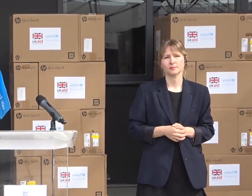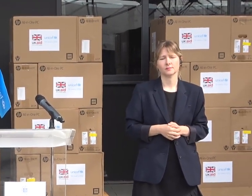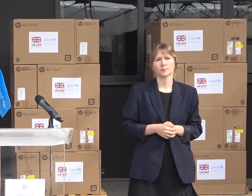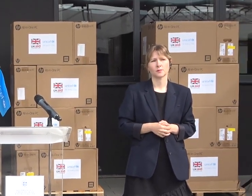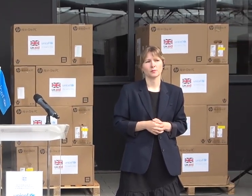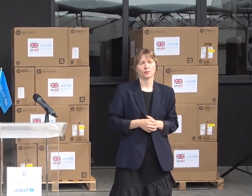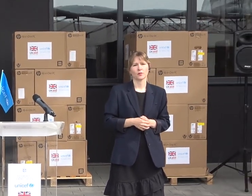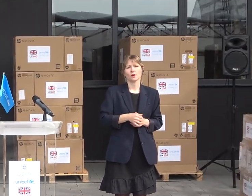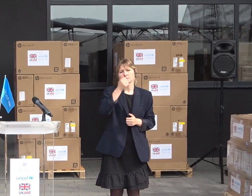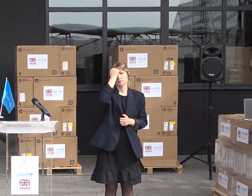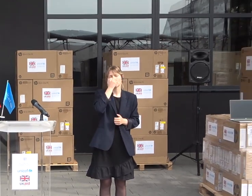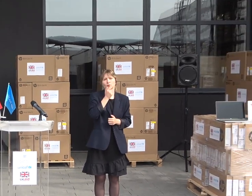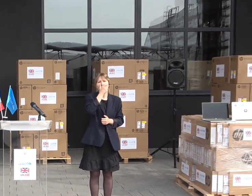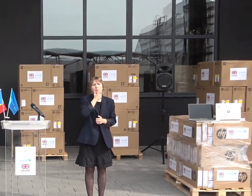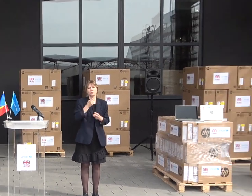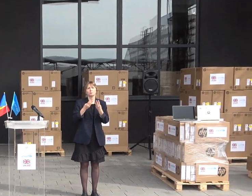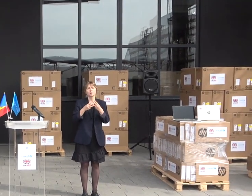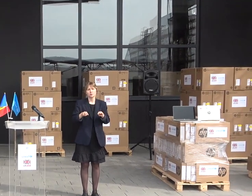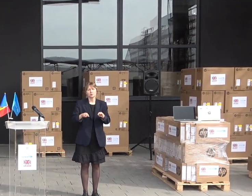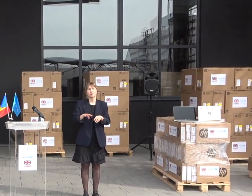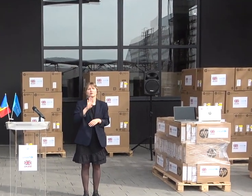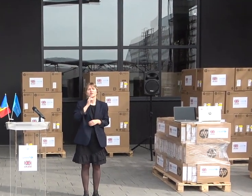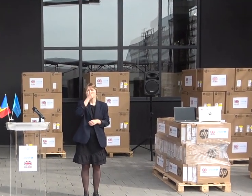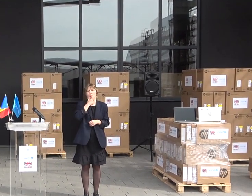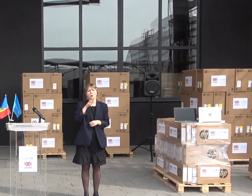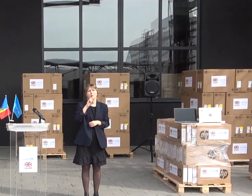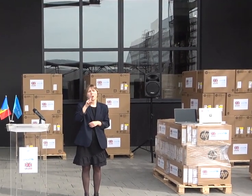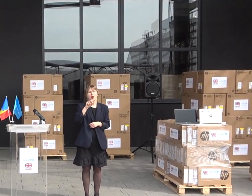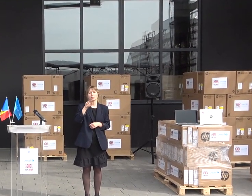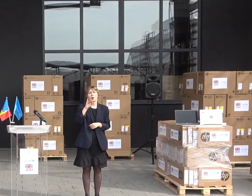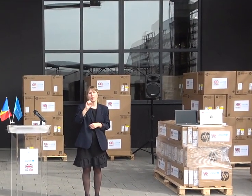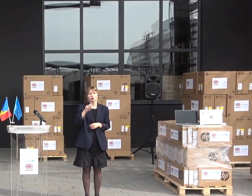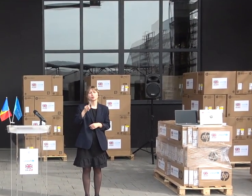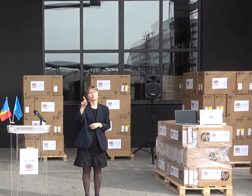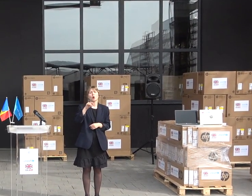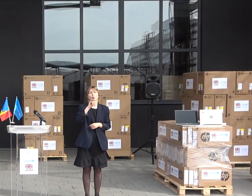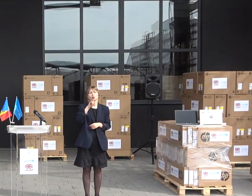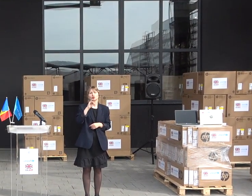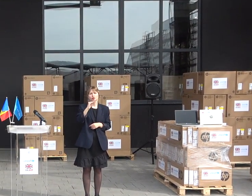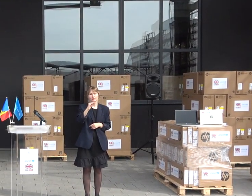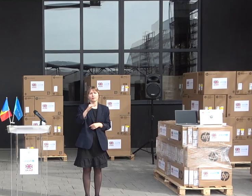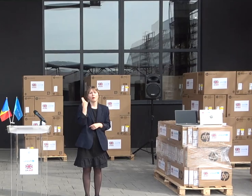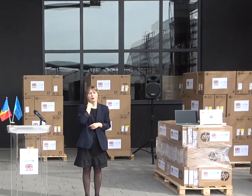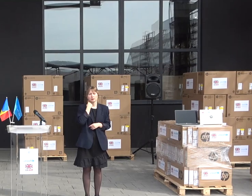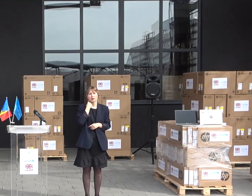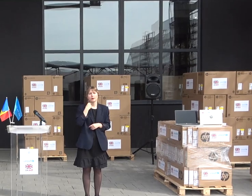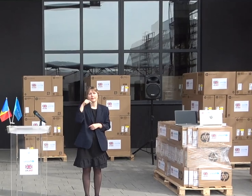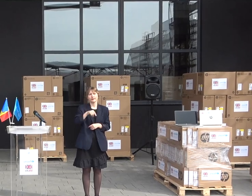Mulțumesc, domnul Iisus. În continuare, o invităm de Maha, Adamaș, reprezentantă de țara UNICEF în reprezica Moldova.